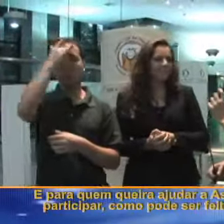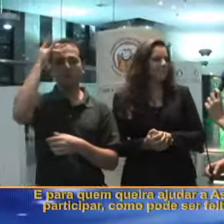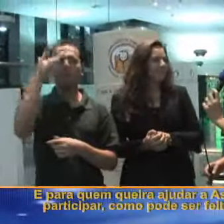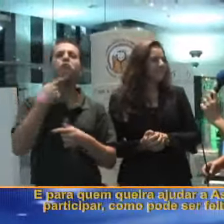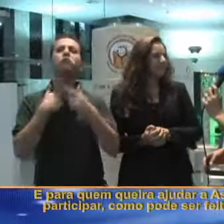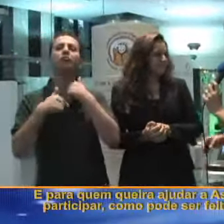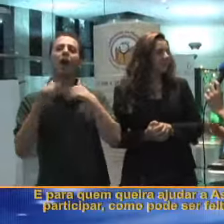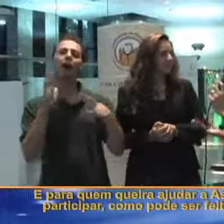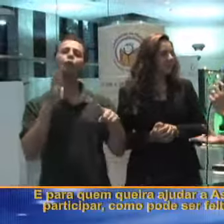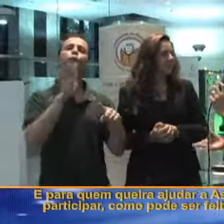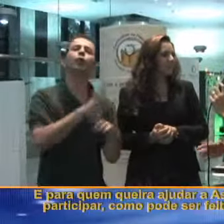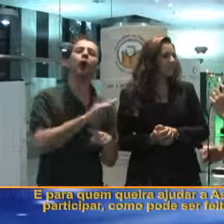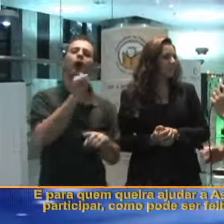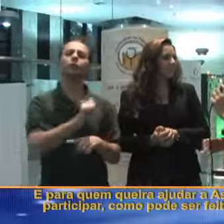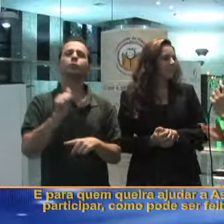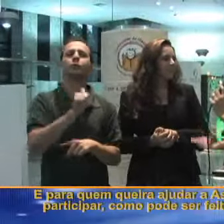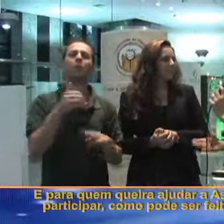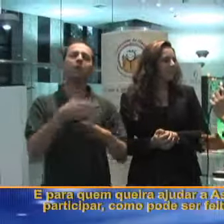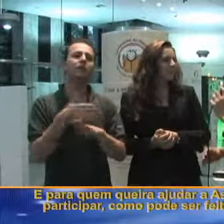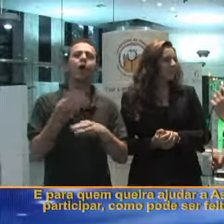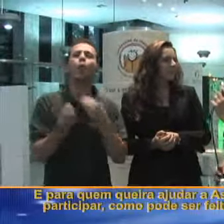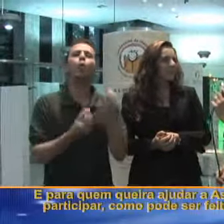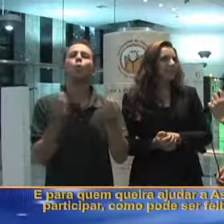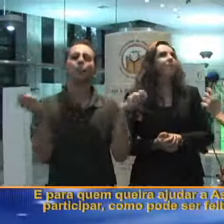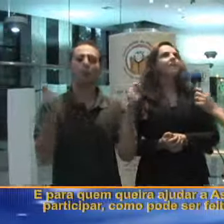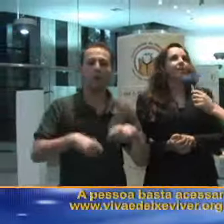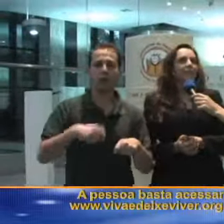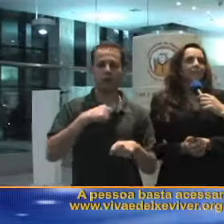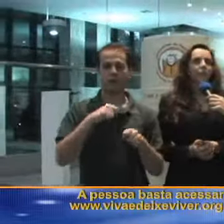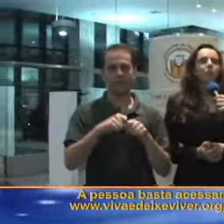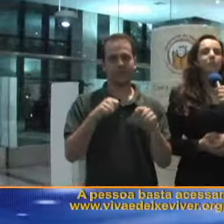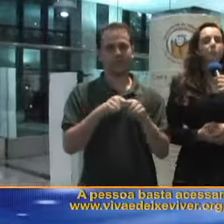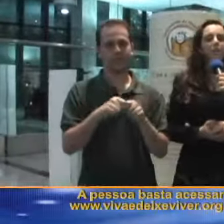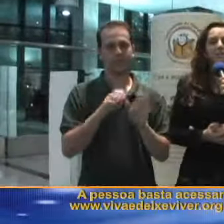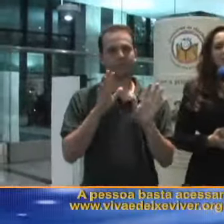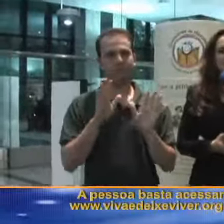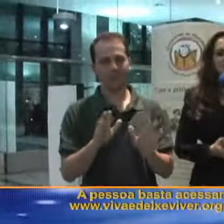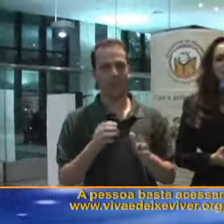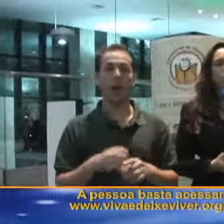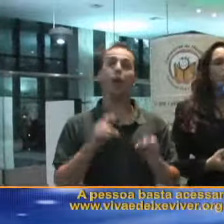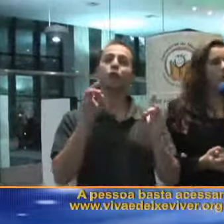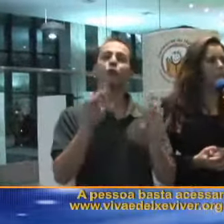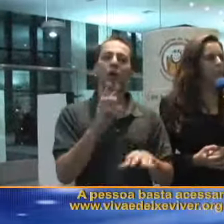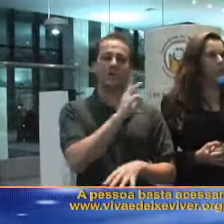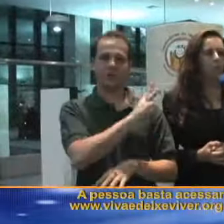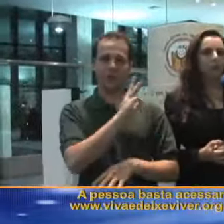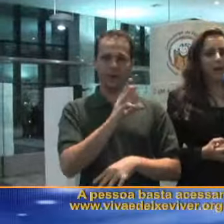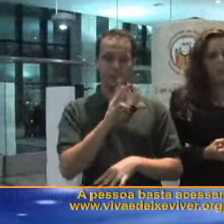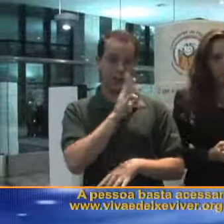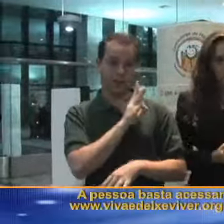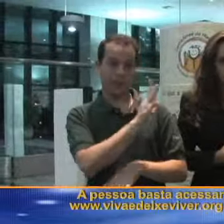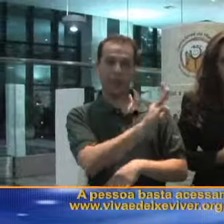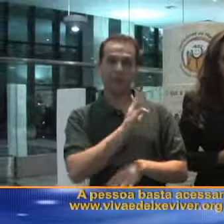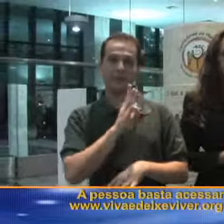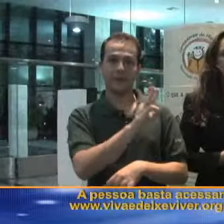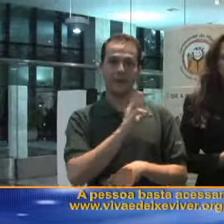a associação, participar, como pode ser feito isso? Então, a pessoa basta acessar o www